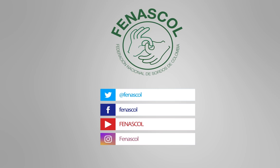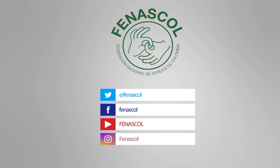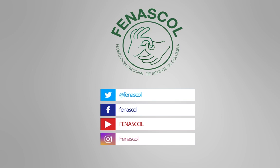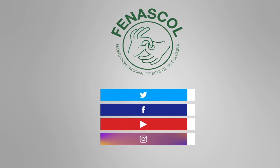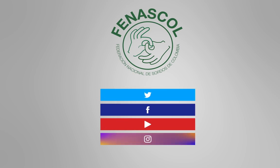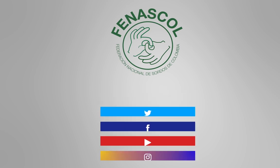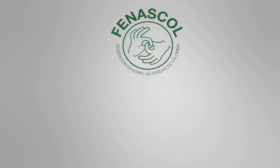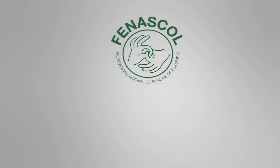Naciones Unidas. Gracias video.